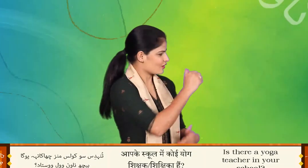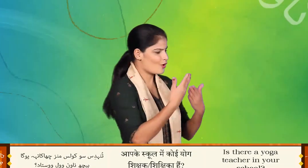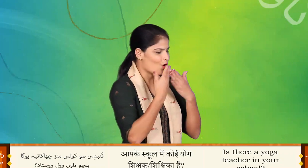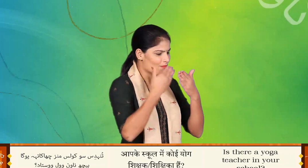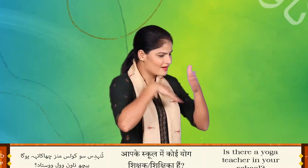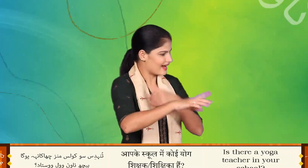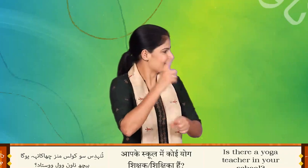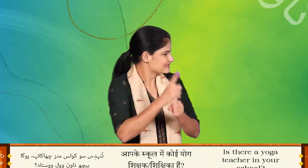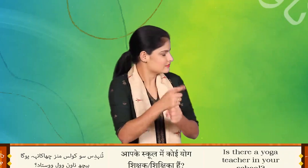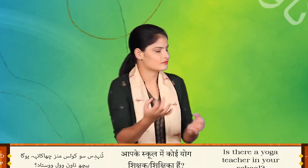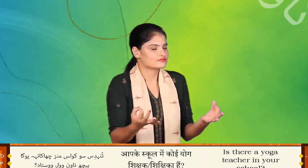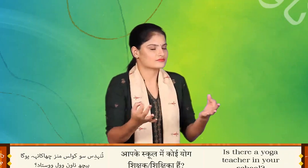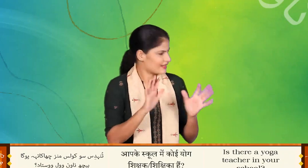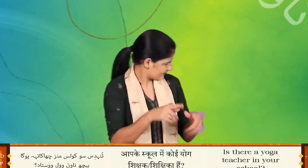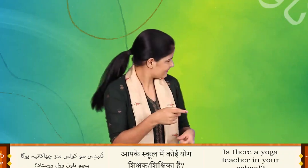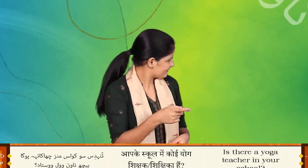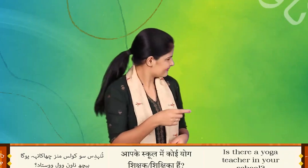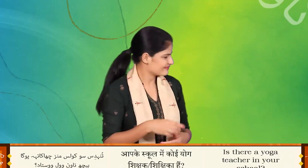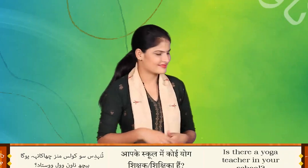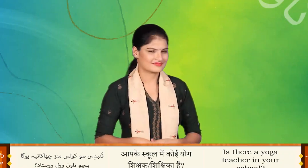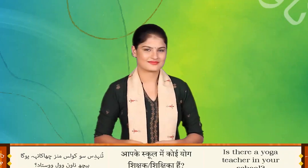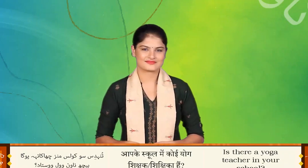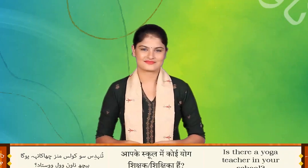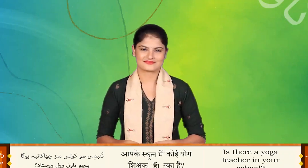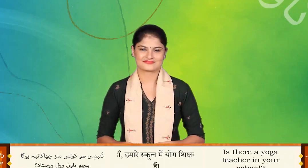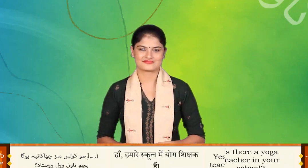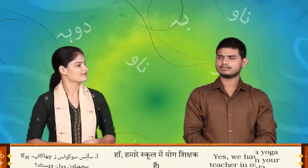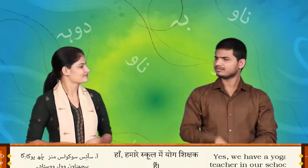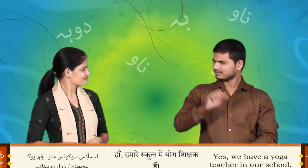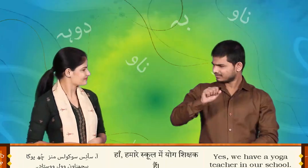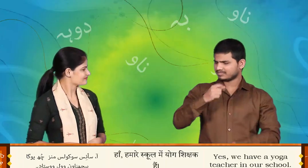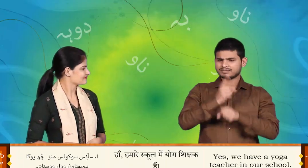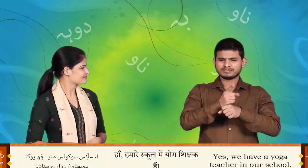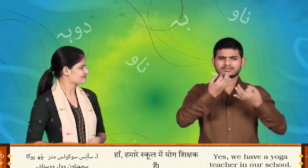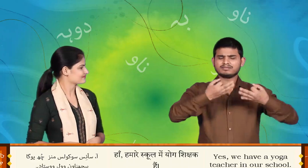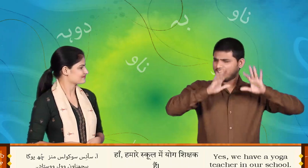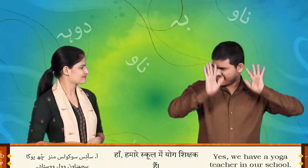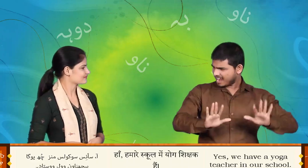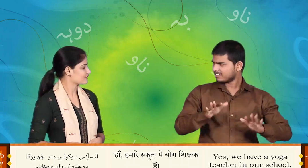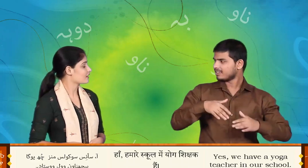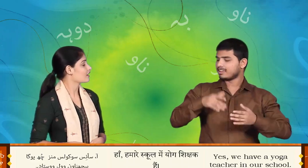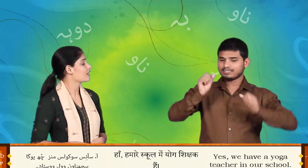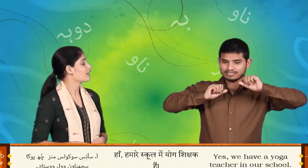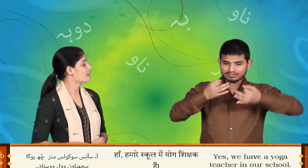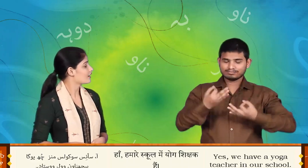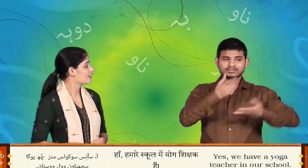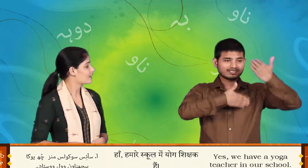स्कूलस मन्स छाद का योग हिचनावन वोल वस्ताद? आ, सरने स्कूल मन्स योग हिचनावन वोल